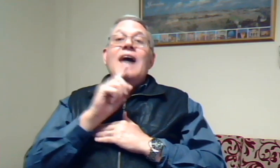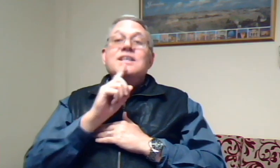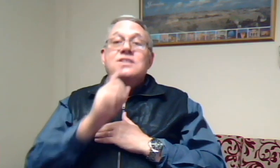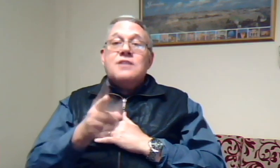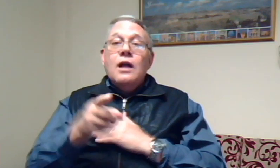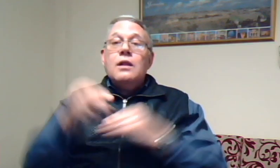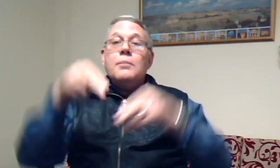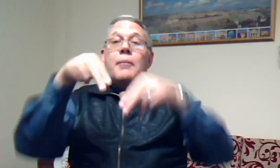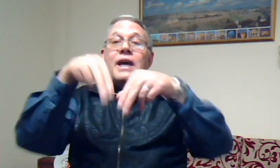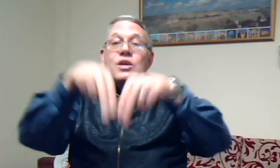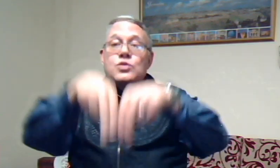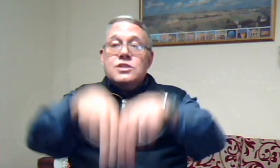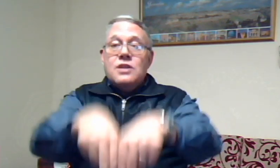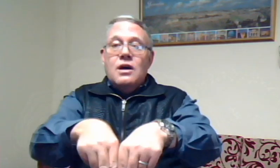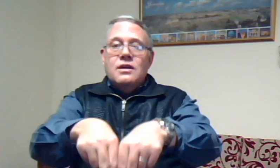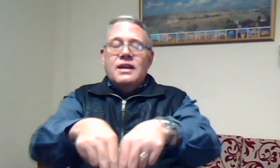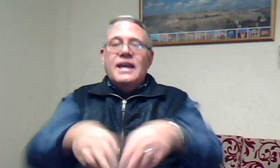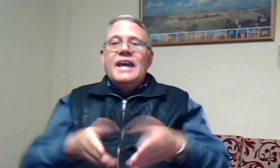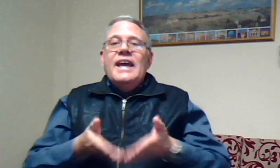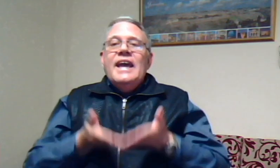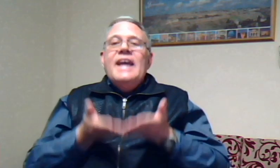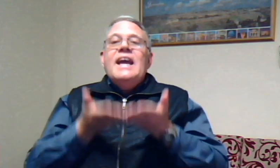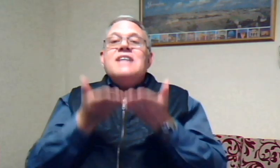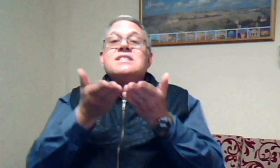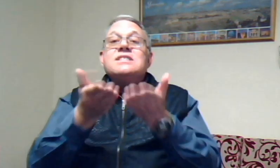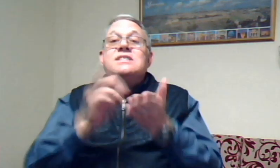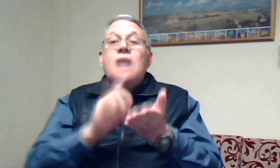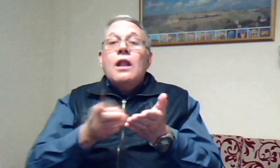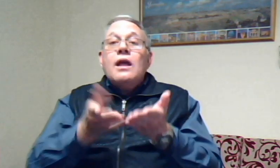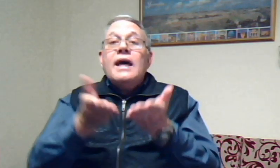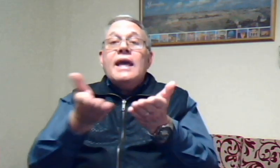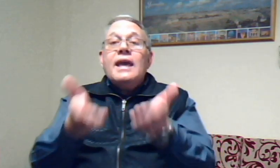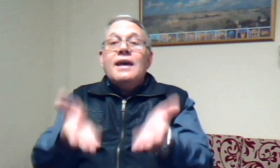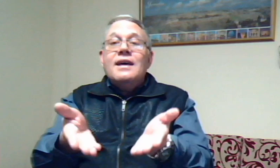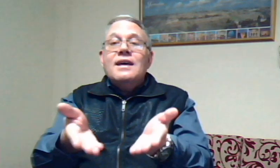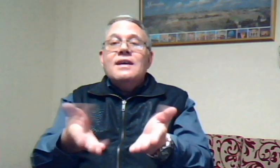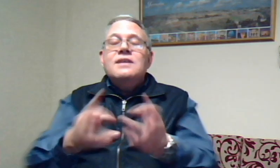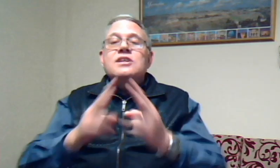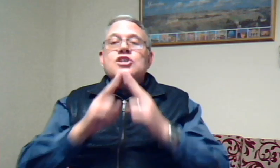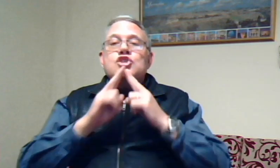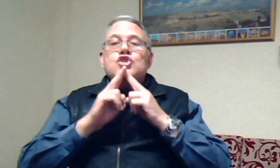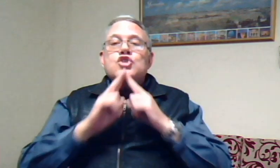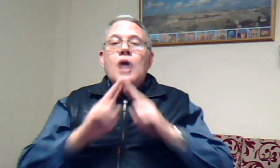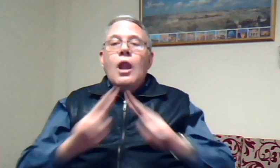sal by jou staan en hy sal gee shalom.